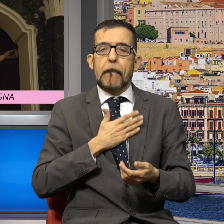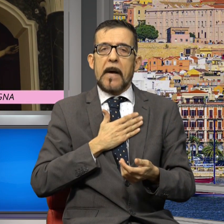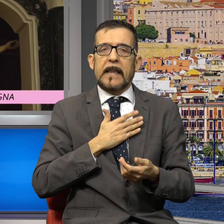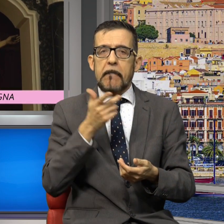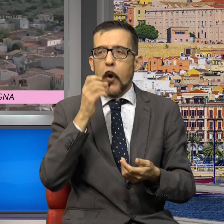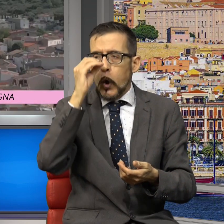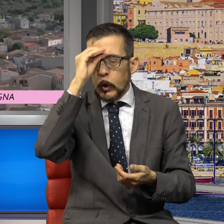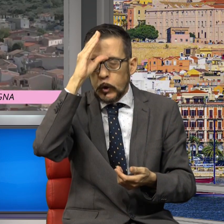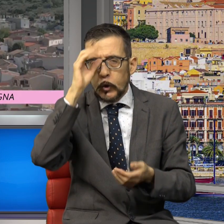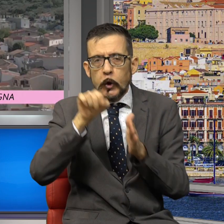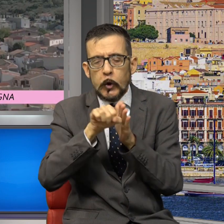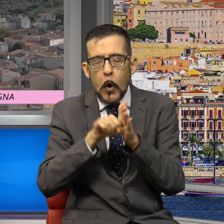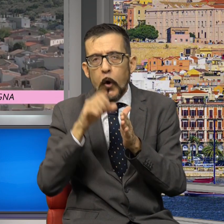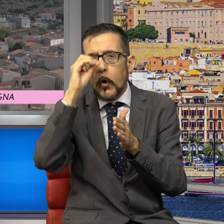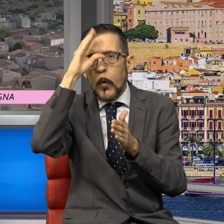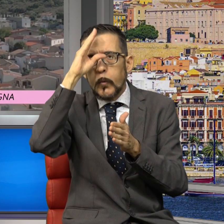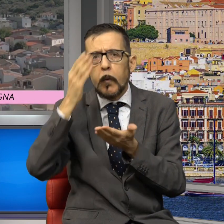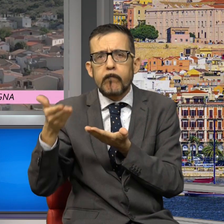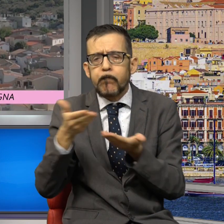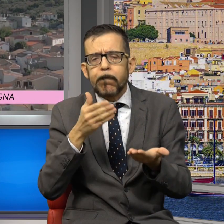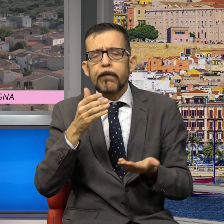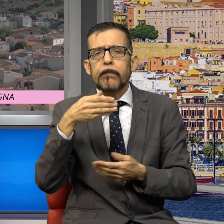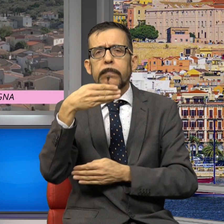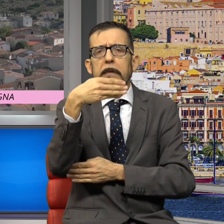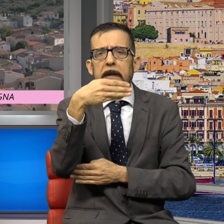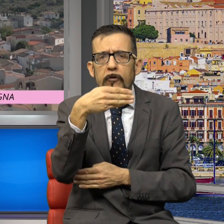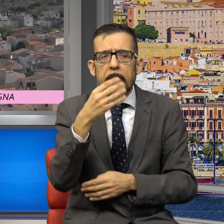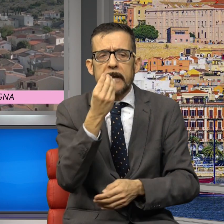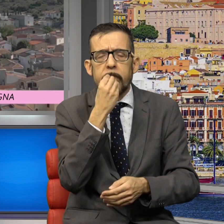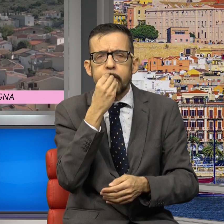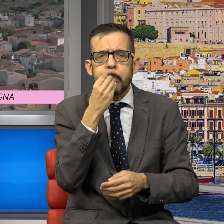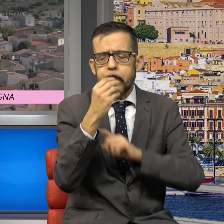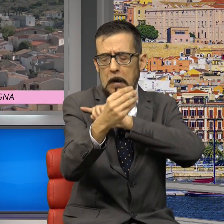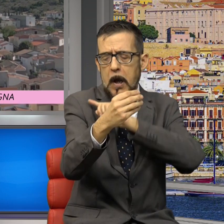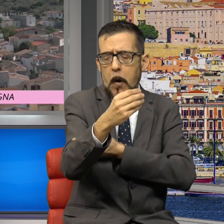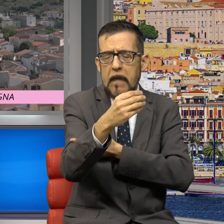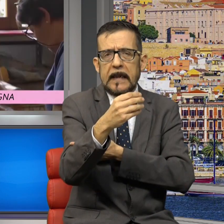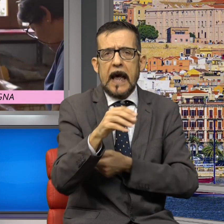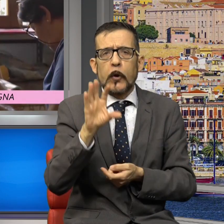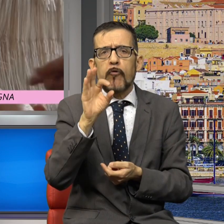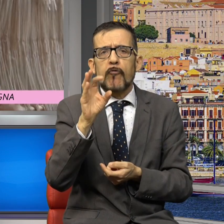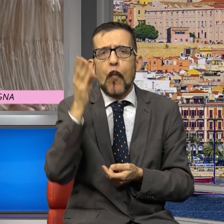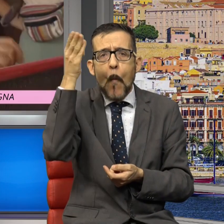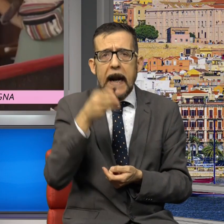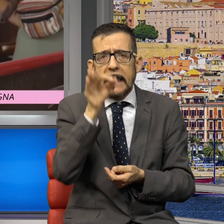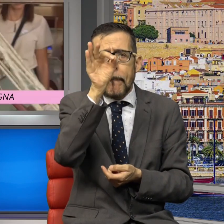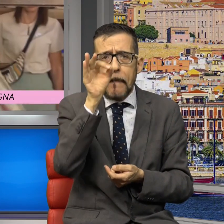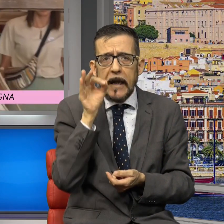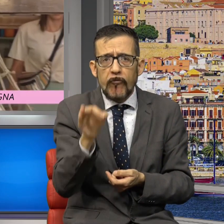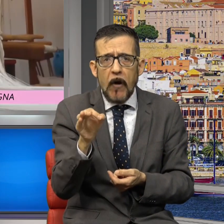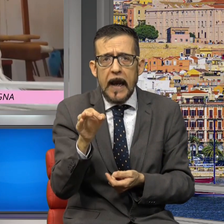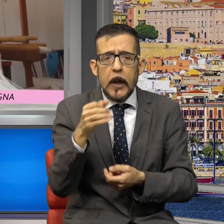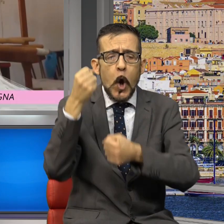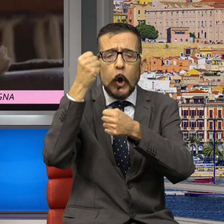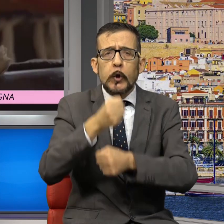ambientale. Il sistema ricettivo e ristorativo, per esempio, è stato potenziato nel 50% dei comuni, mentre la sostenibilità